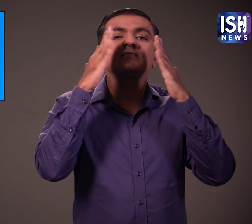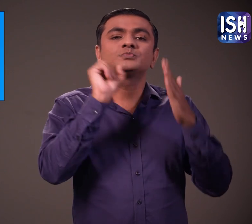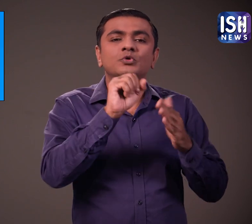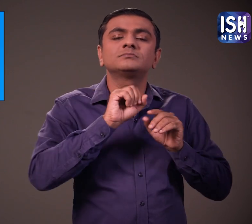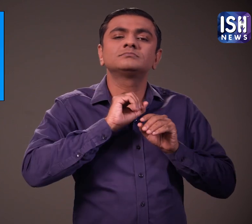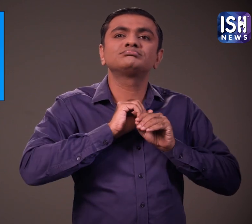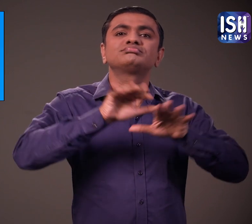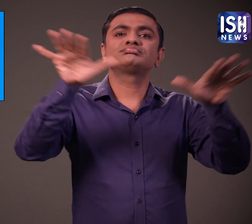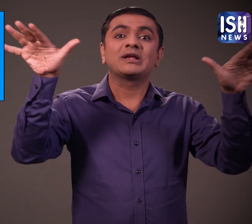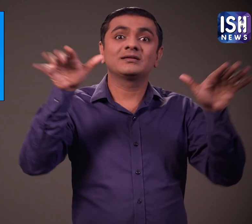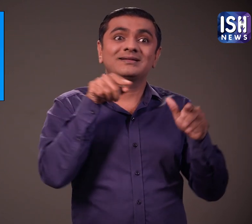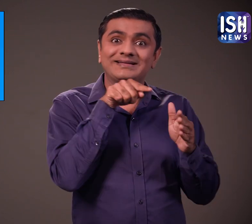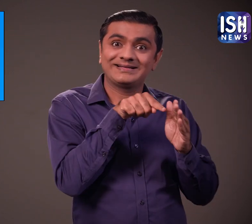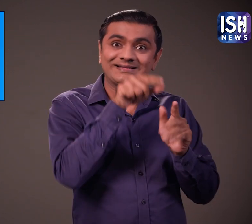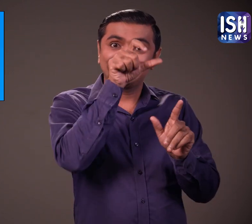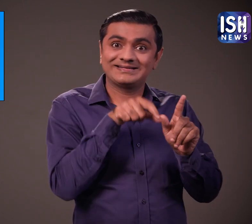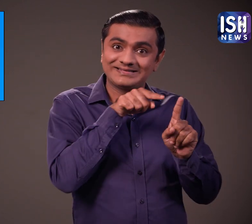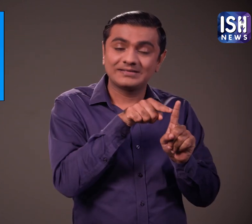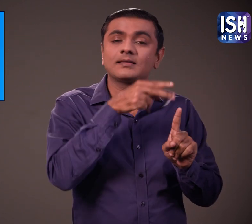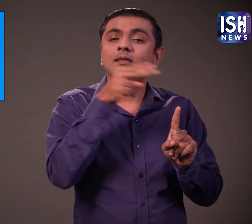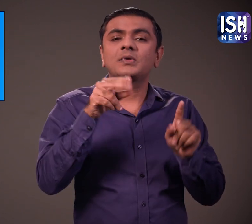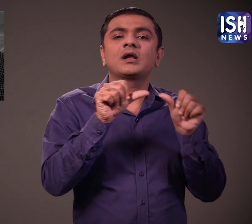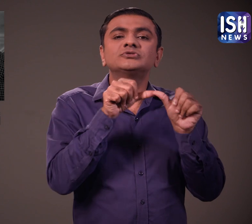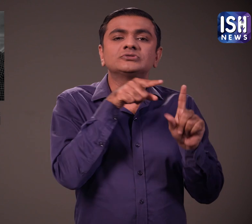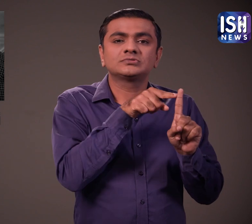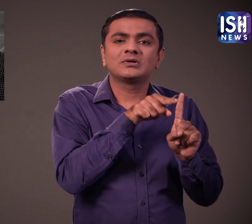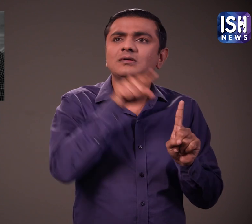पर इस खबर को शेर किया और अपने ससुर के बारे में